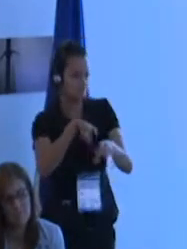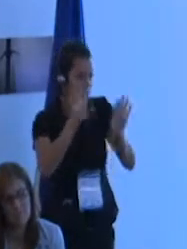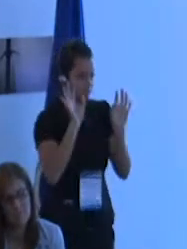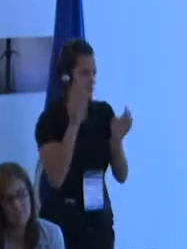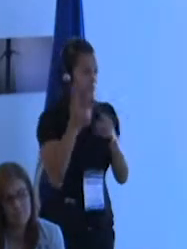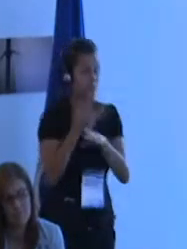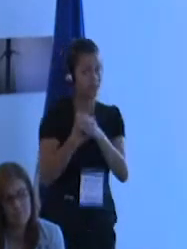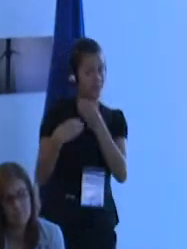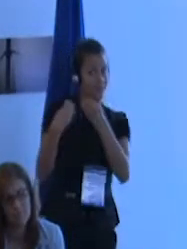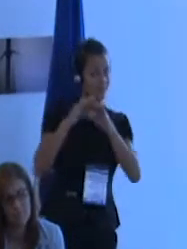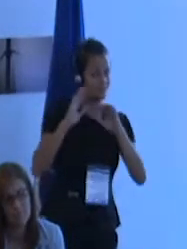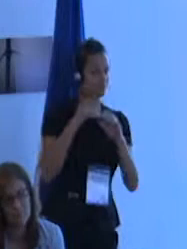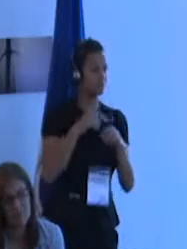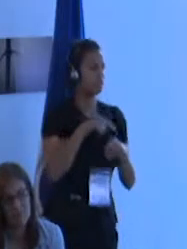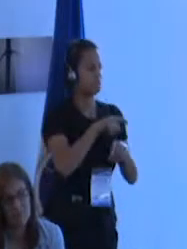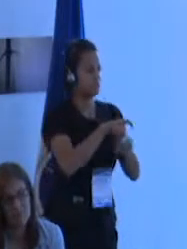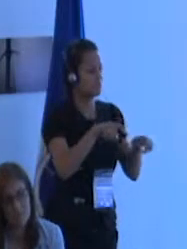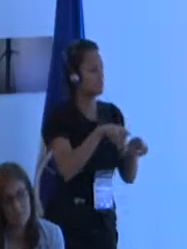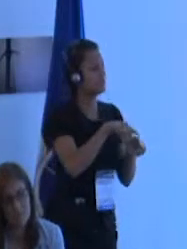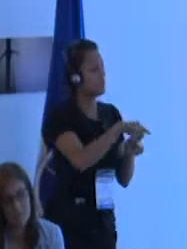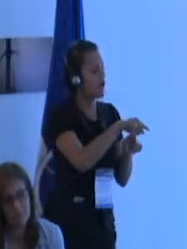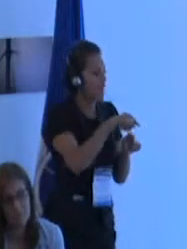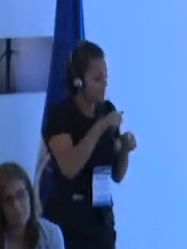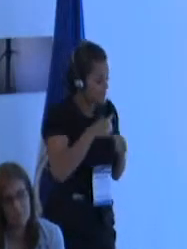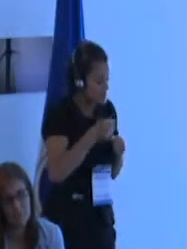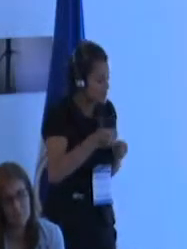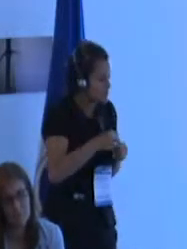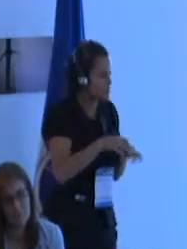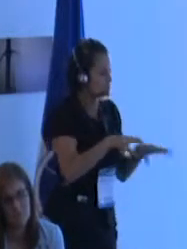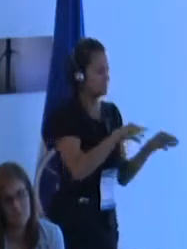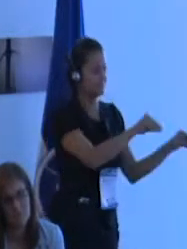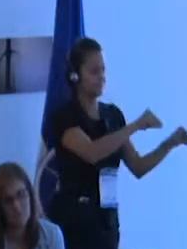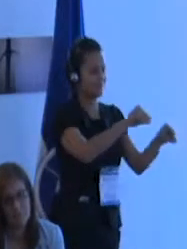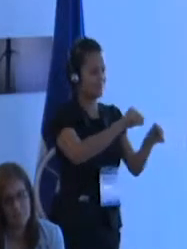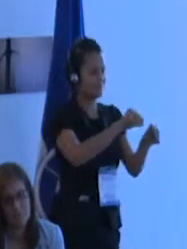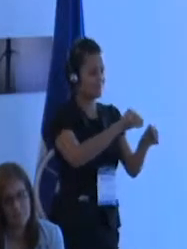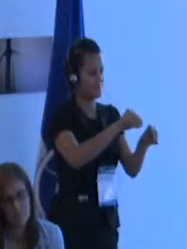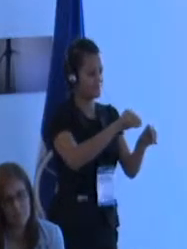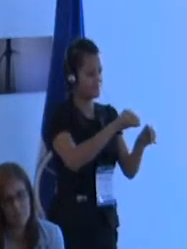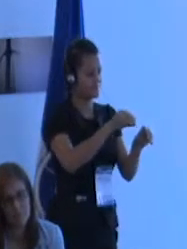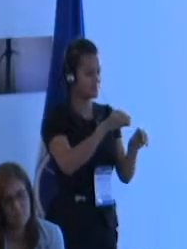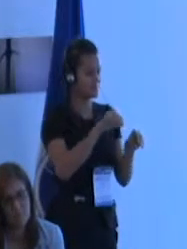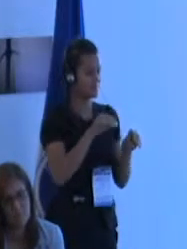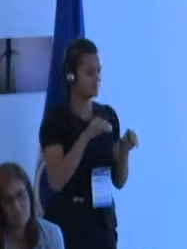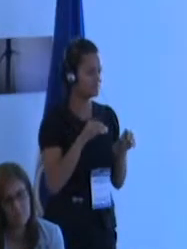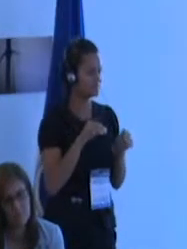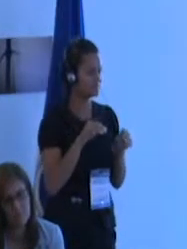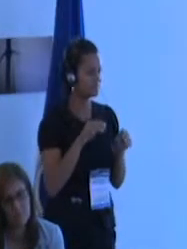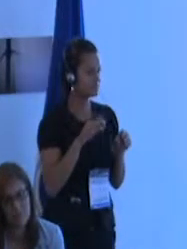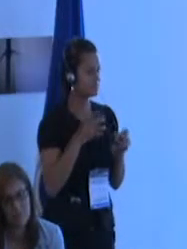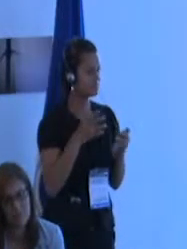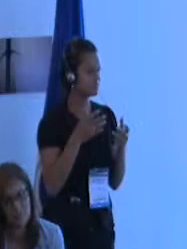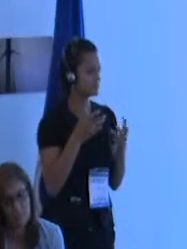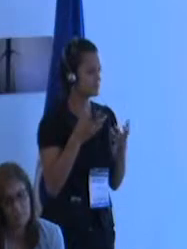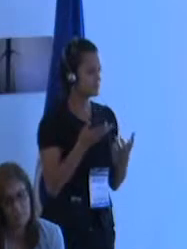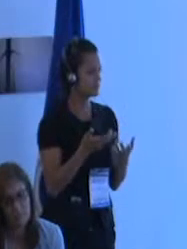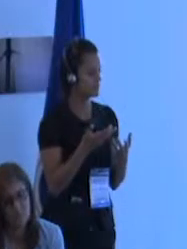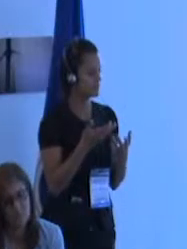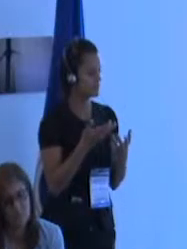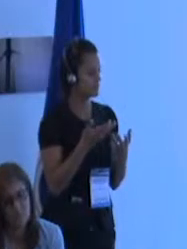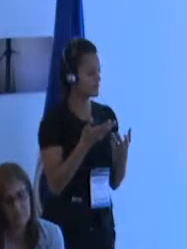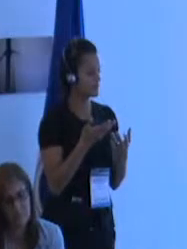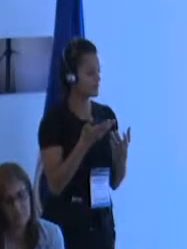sería un primer elemento de respuesta. tener personas que puedan, que sean capaces de